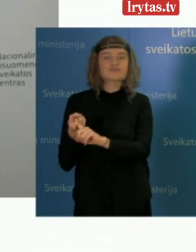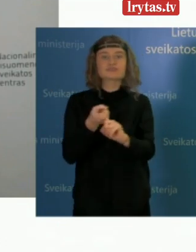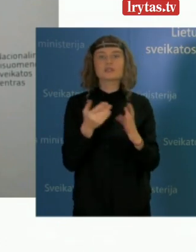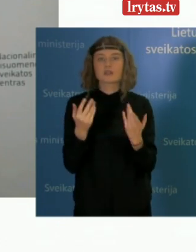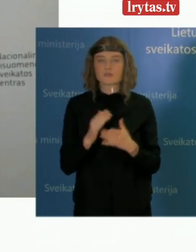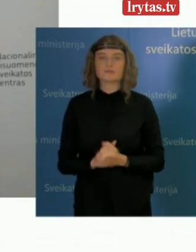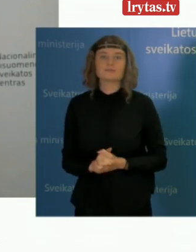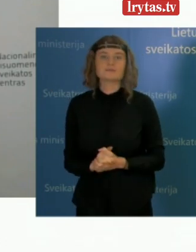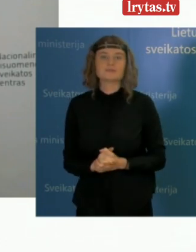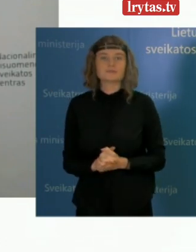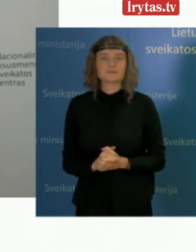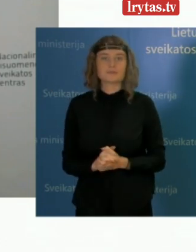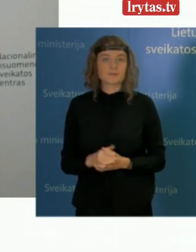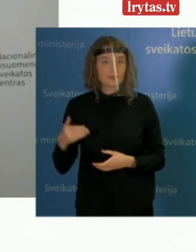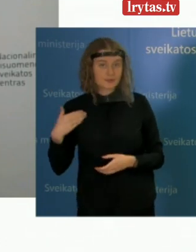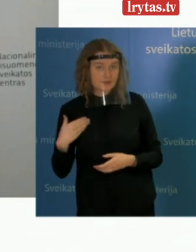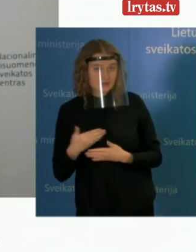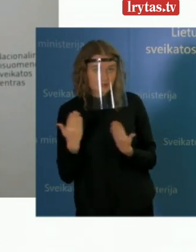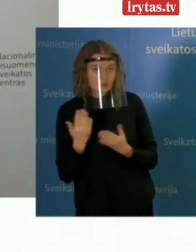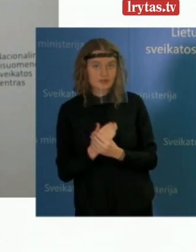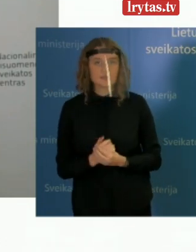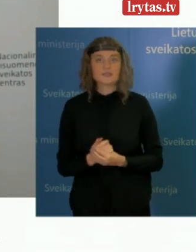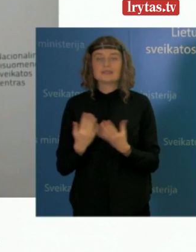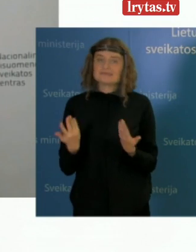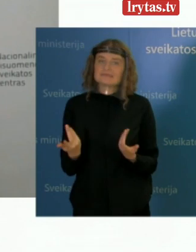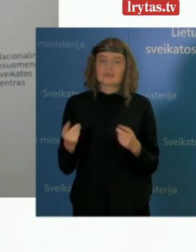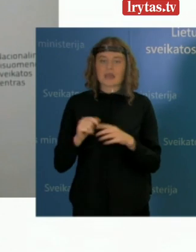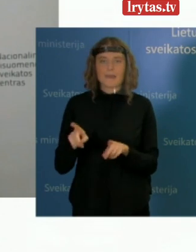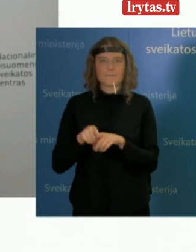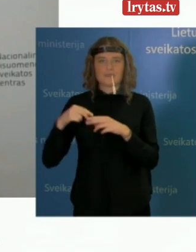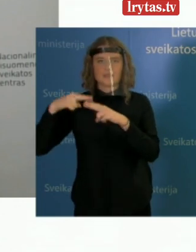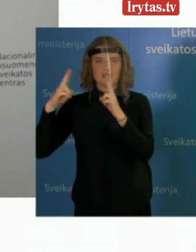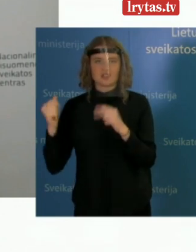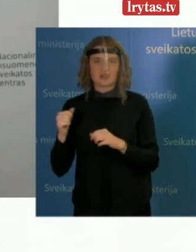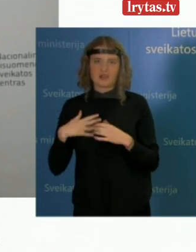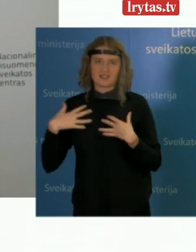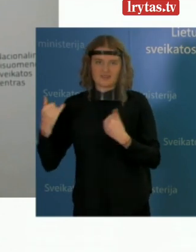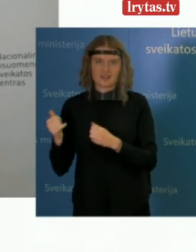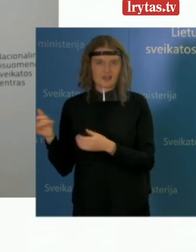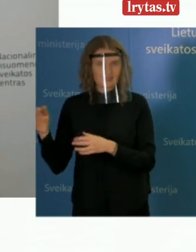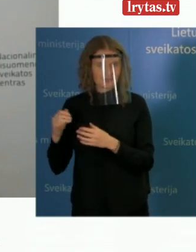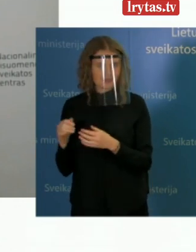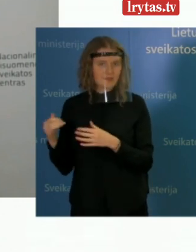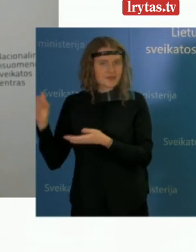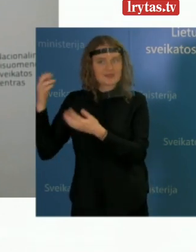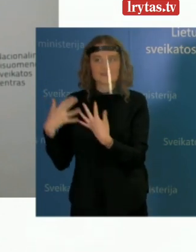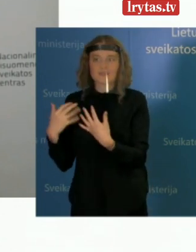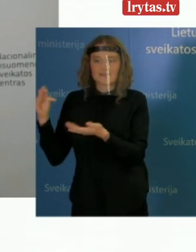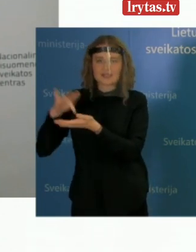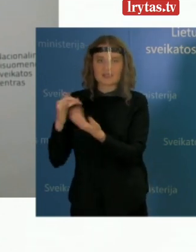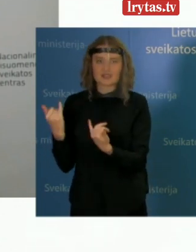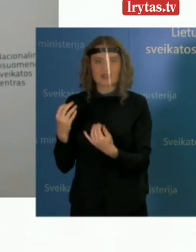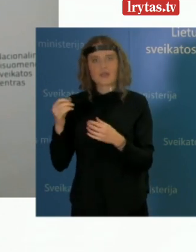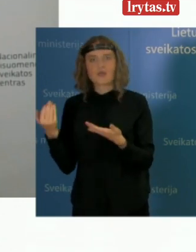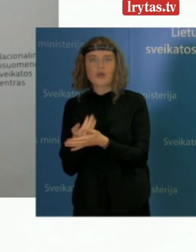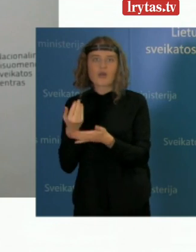Veikia. Tai dėja, taip pat ir Nacionalinis visuomenės feikatos centras neturi šiandien gerų žinių. Per